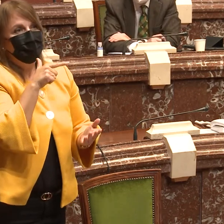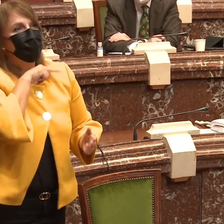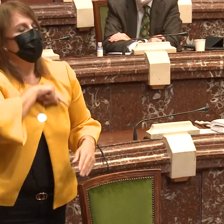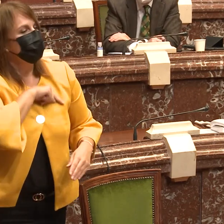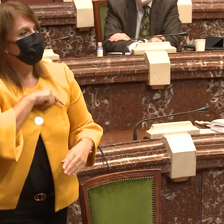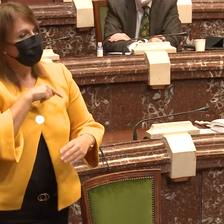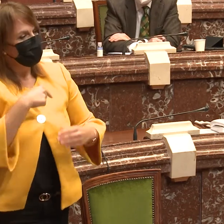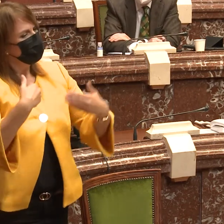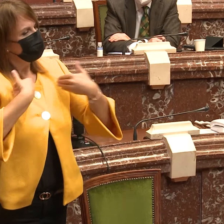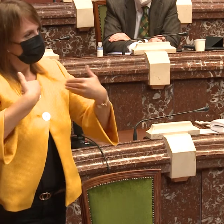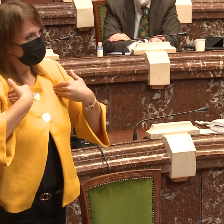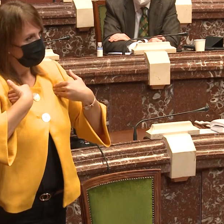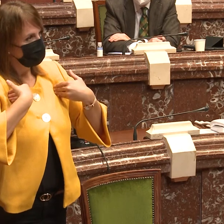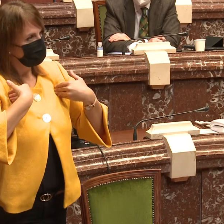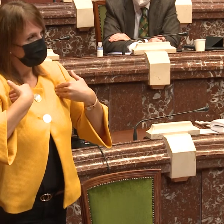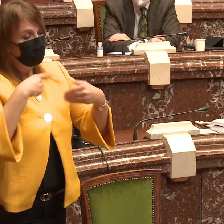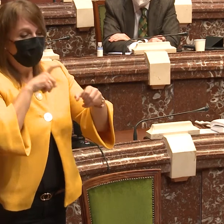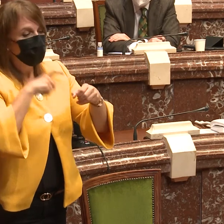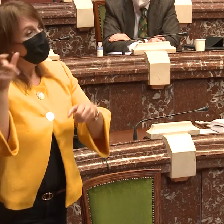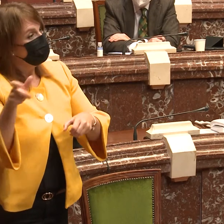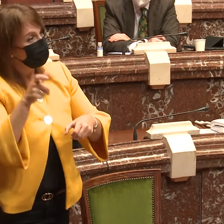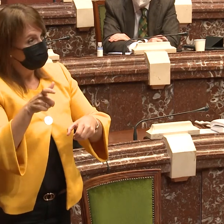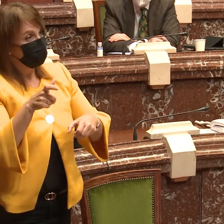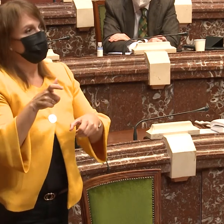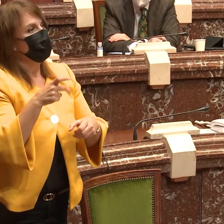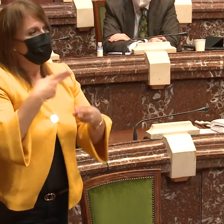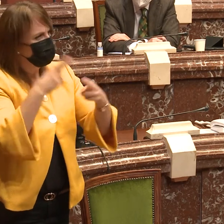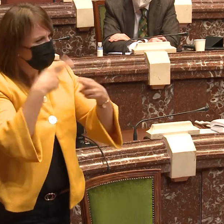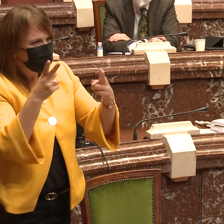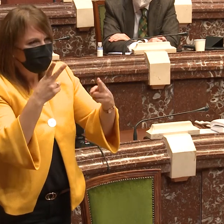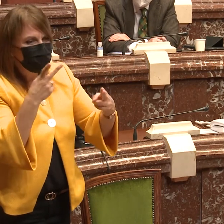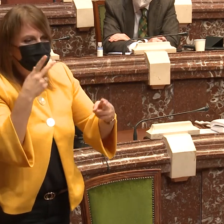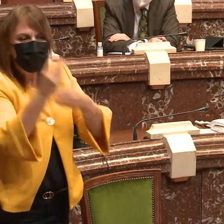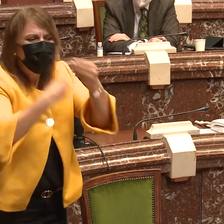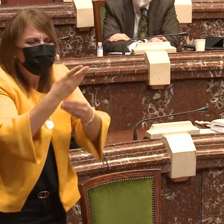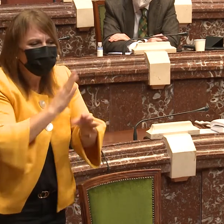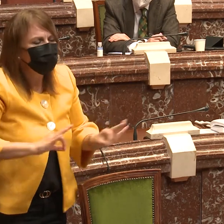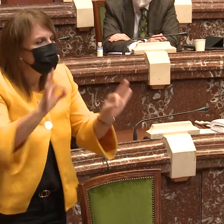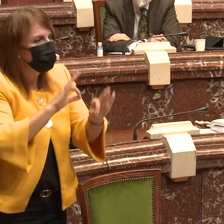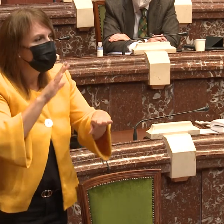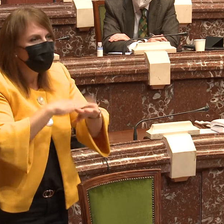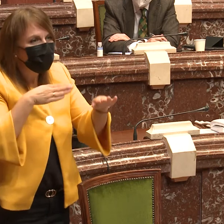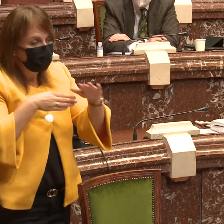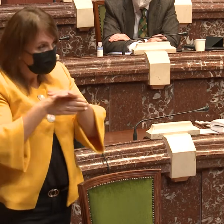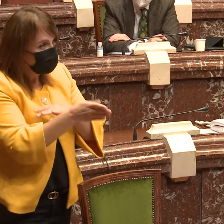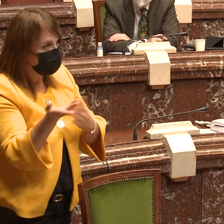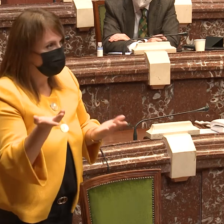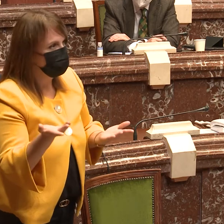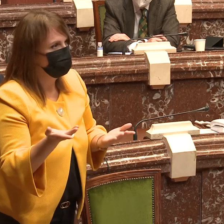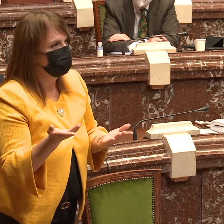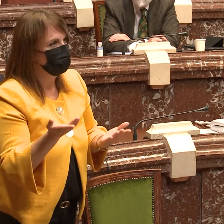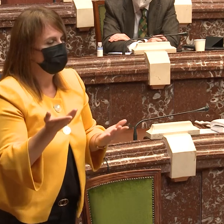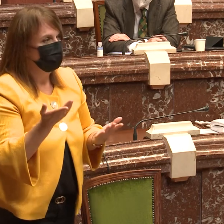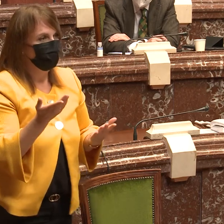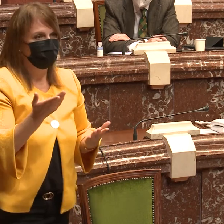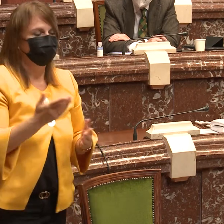deberíamos solicitar, pues, que los responsables políticos hiciesen esa